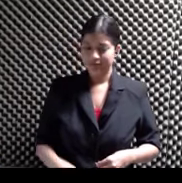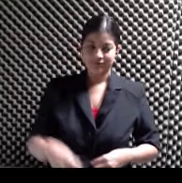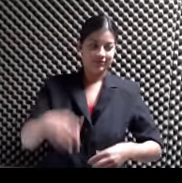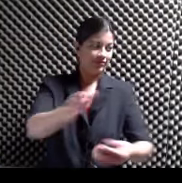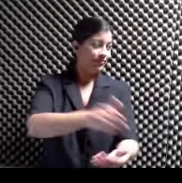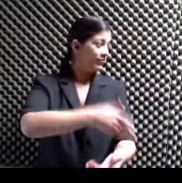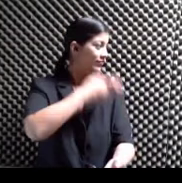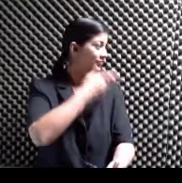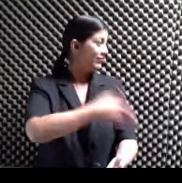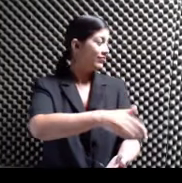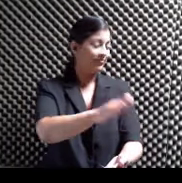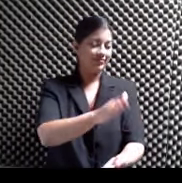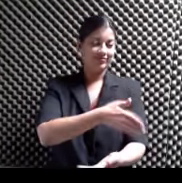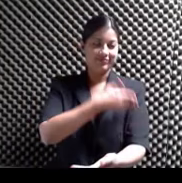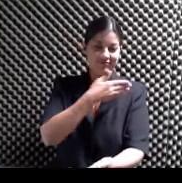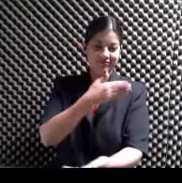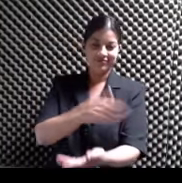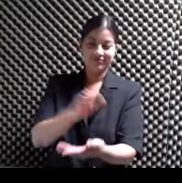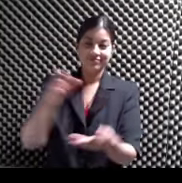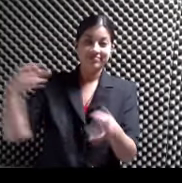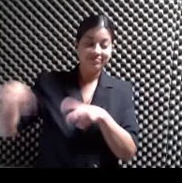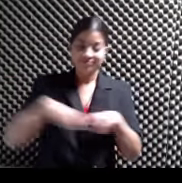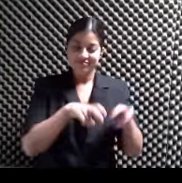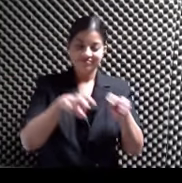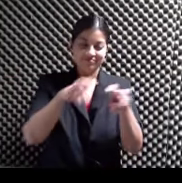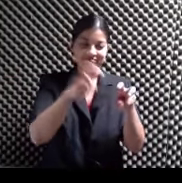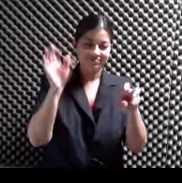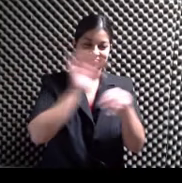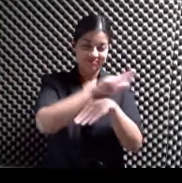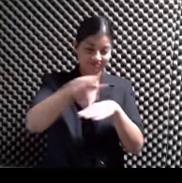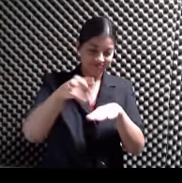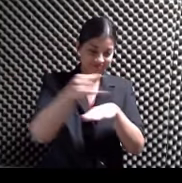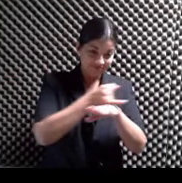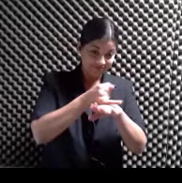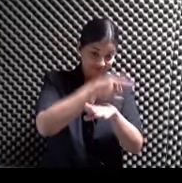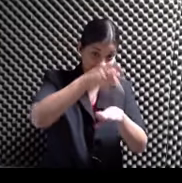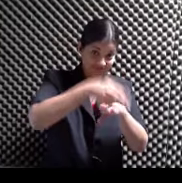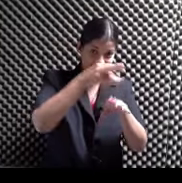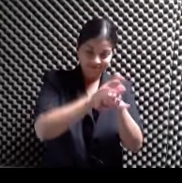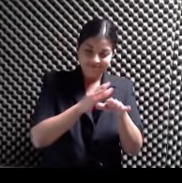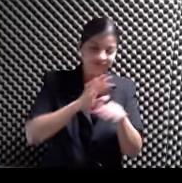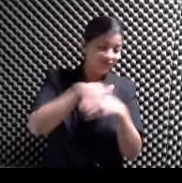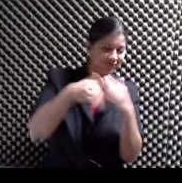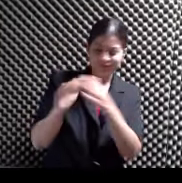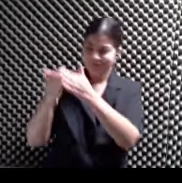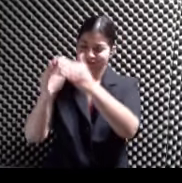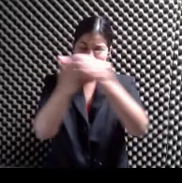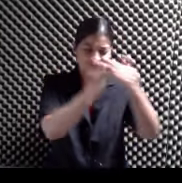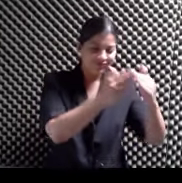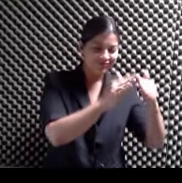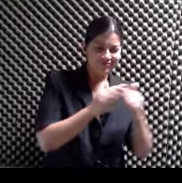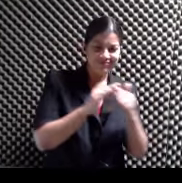El chillo de Fajardo La alcapurria de piñones Pantelillo en Guayama Y en Salina Unos totones ¿Y eso con qué sale?